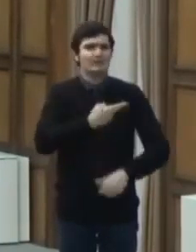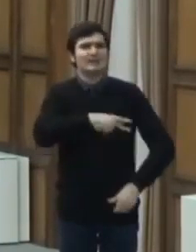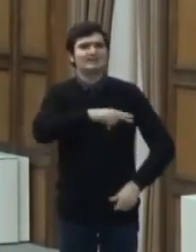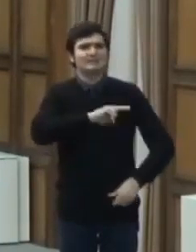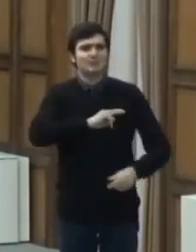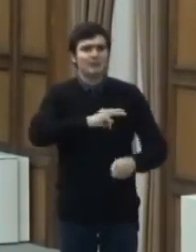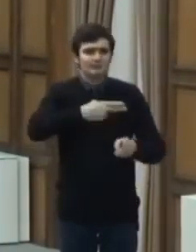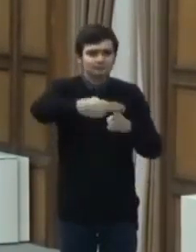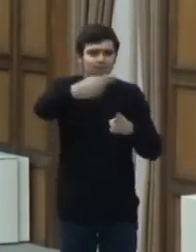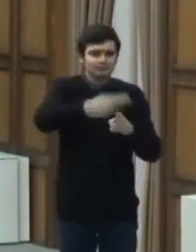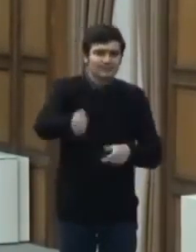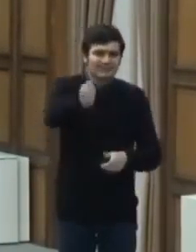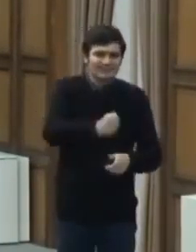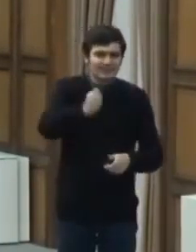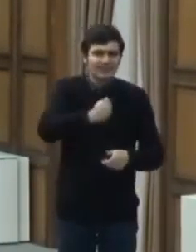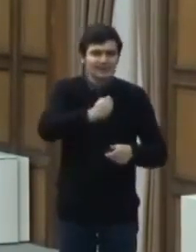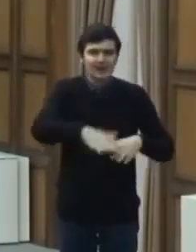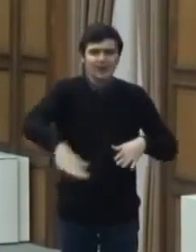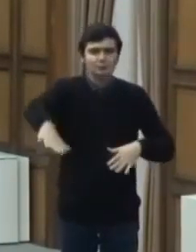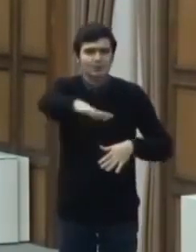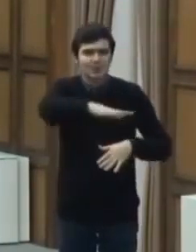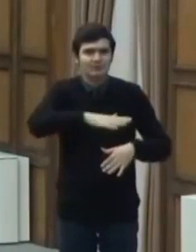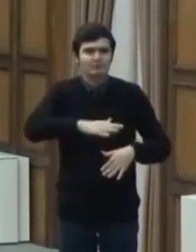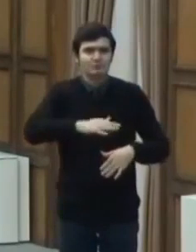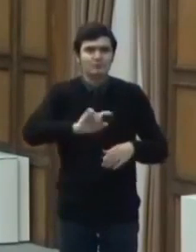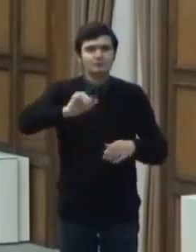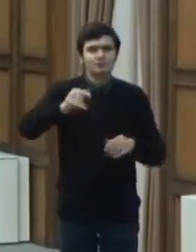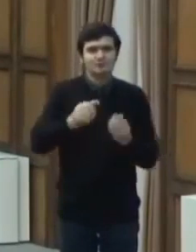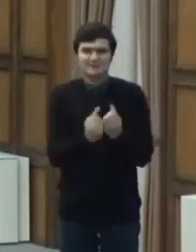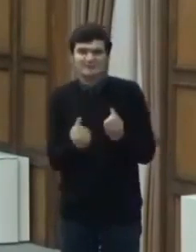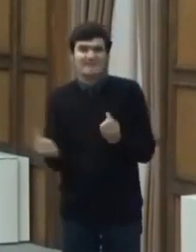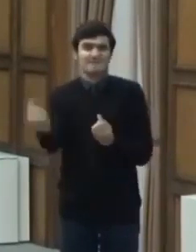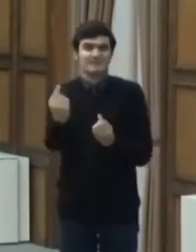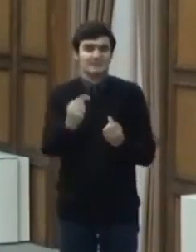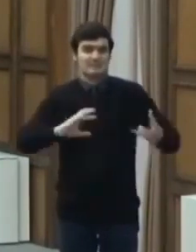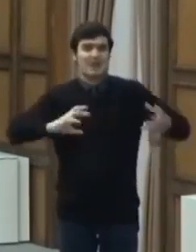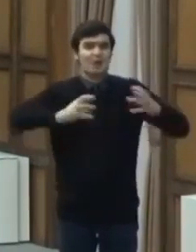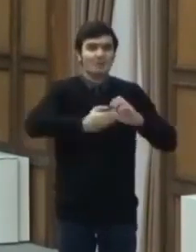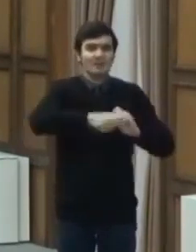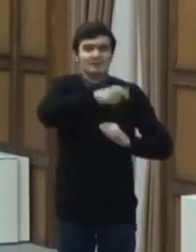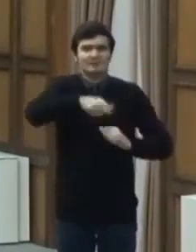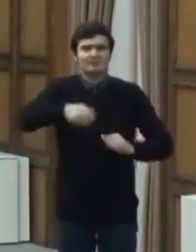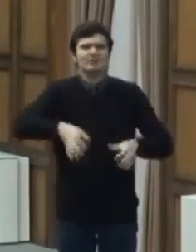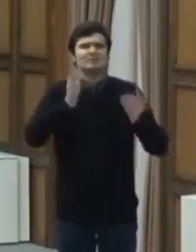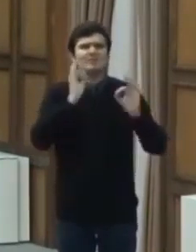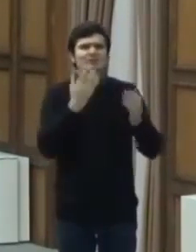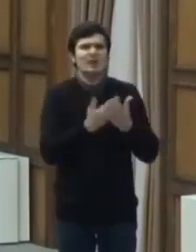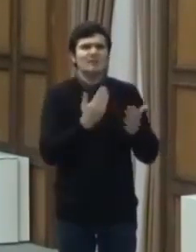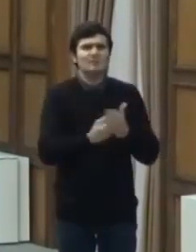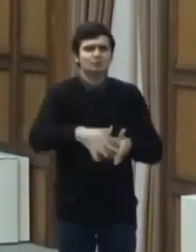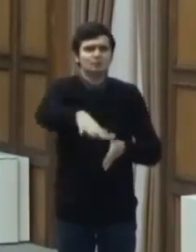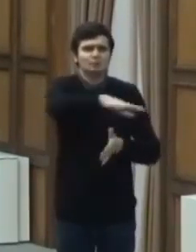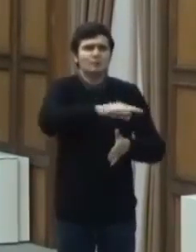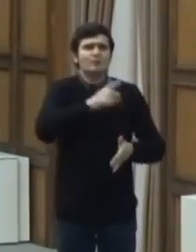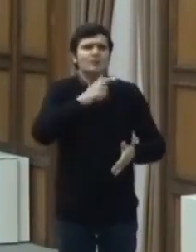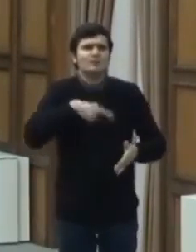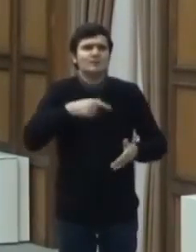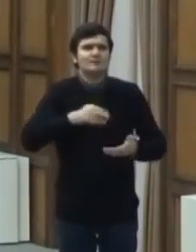suprafaților expuse și evitarea aglomerării de persoane, în special în zonele caselor de marcat și a ghiseilor.